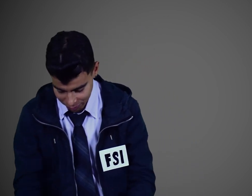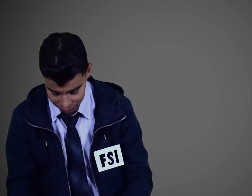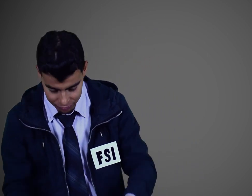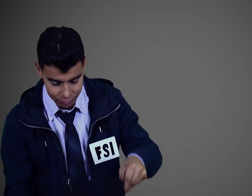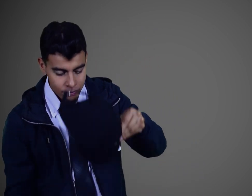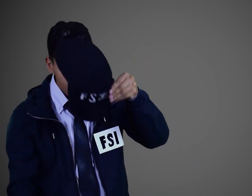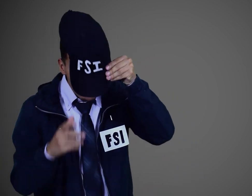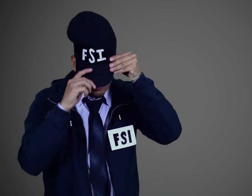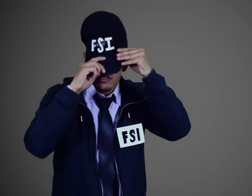sorda.